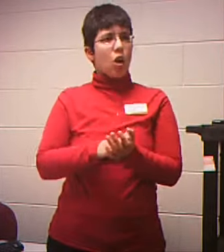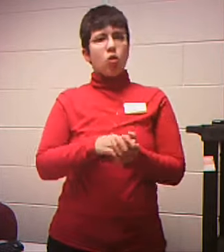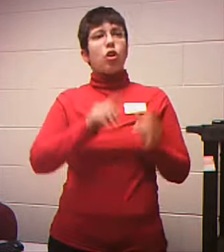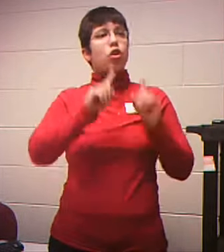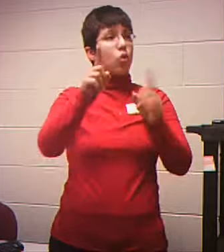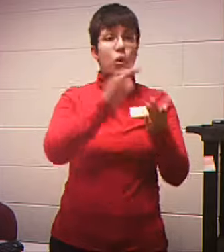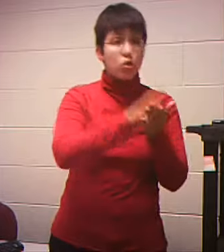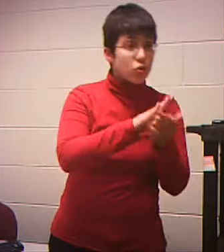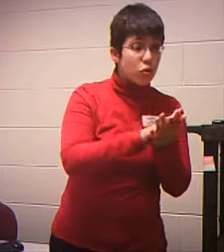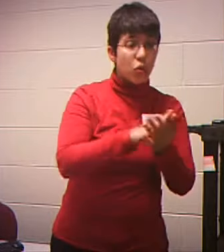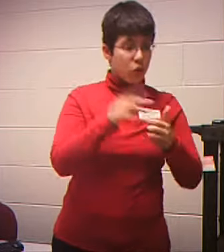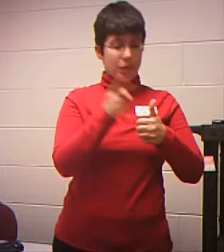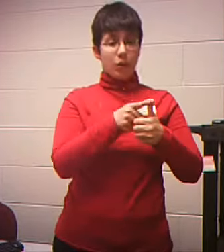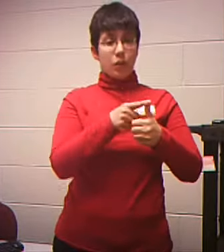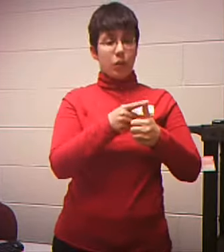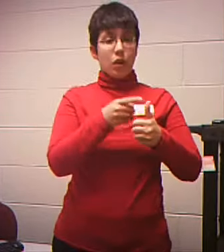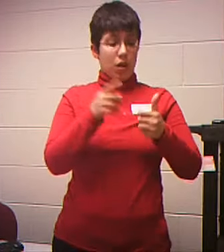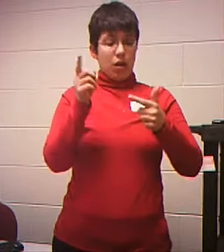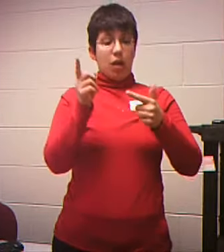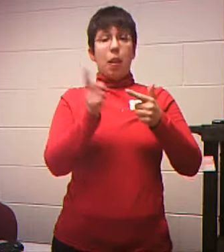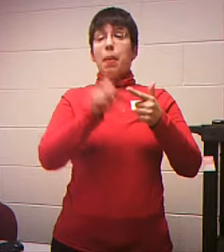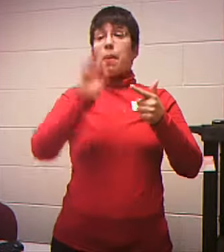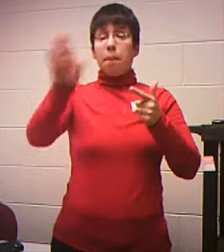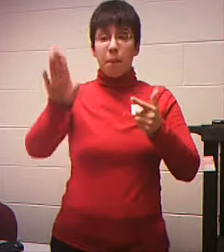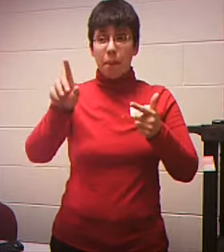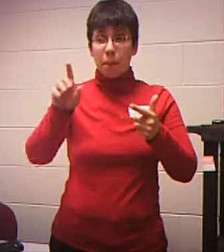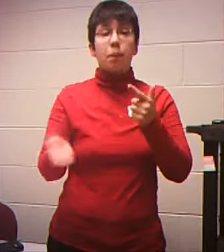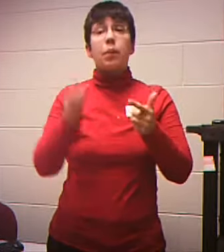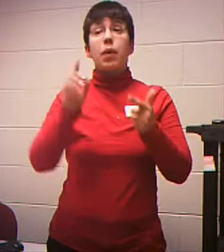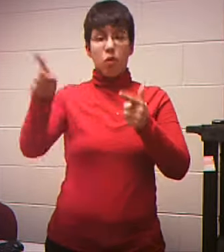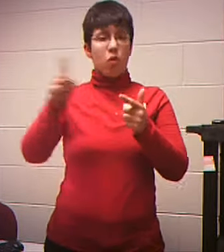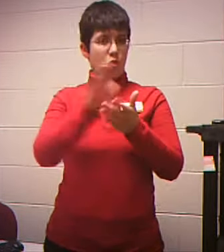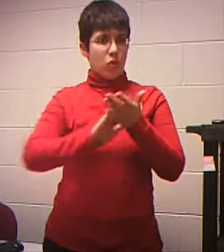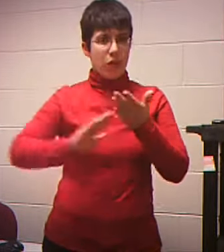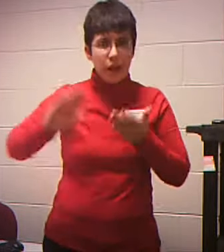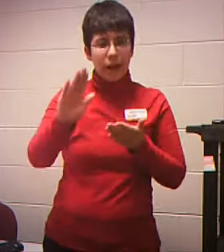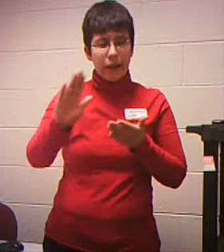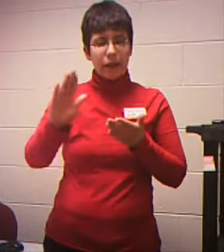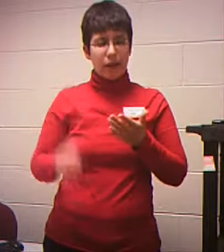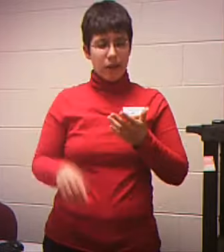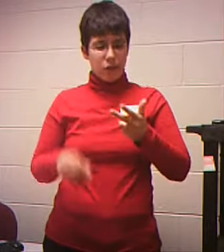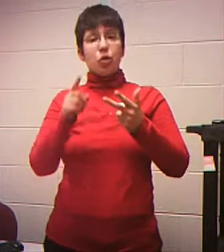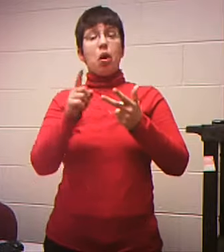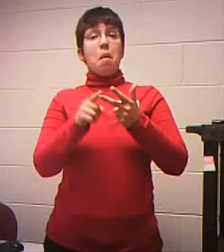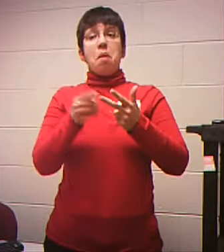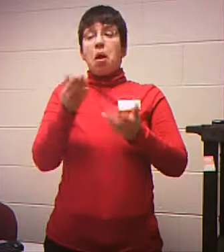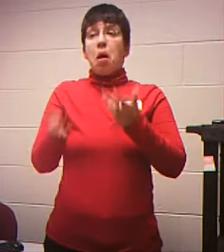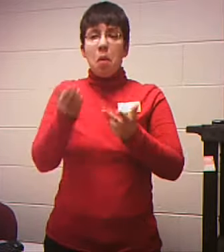school You know Maybe you were going To the University of Portland Then you could write That down there And just say Student And that's what you were